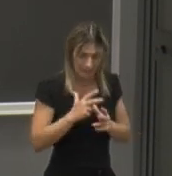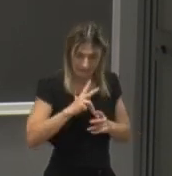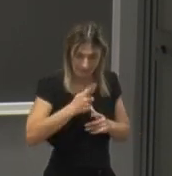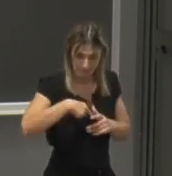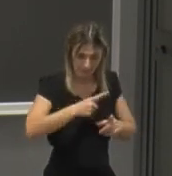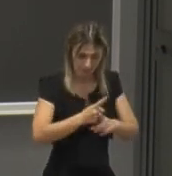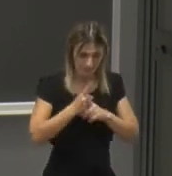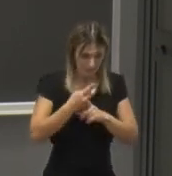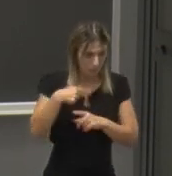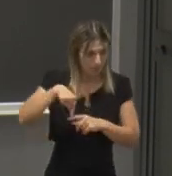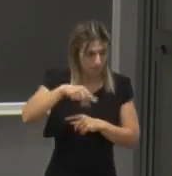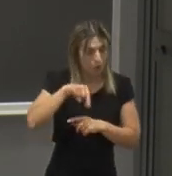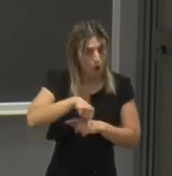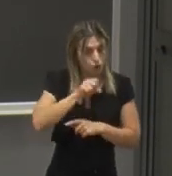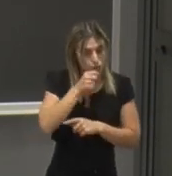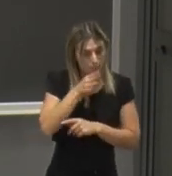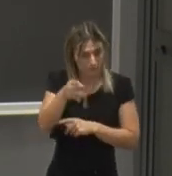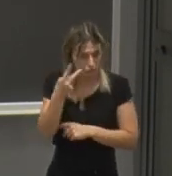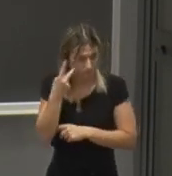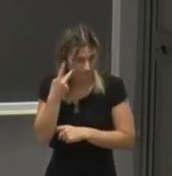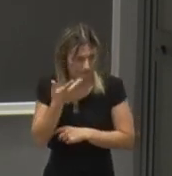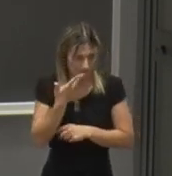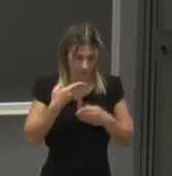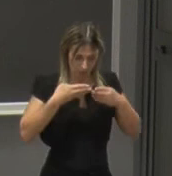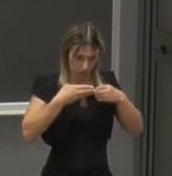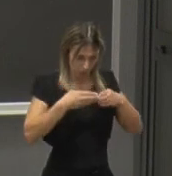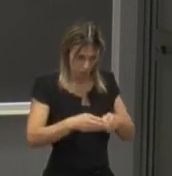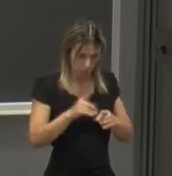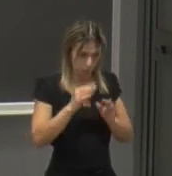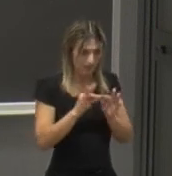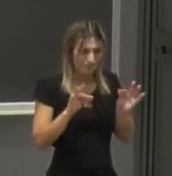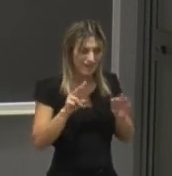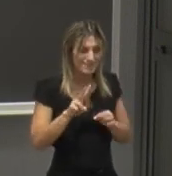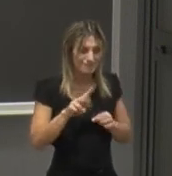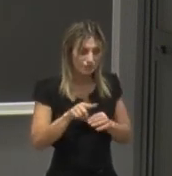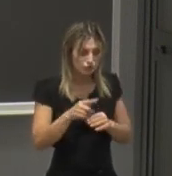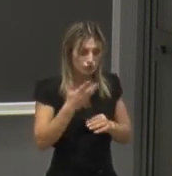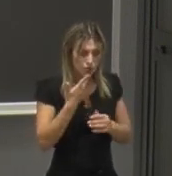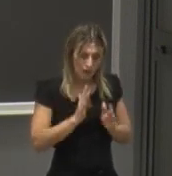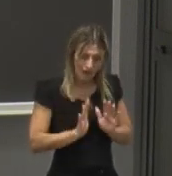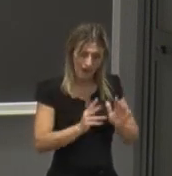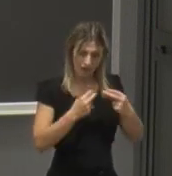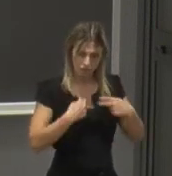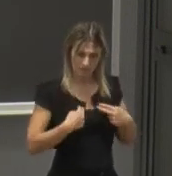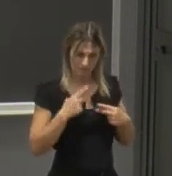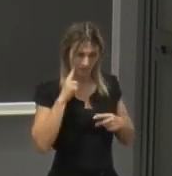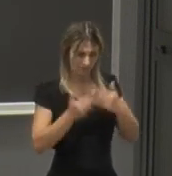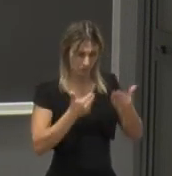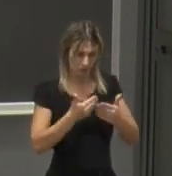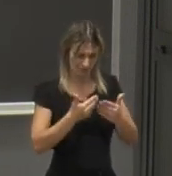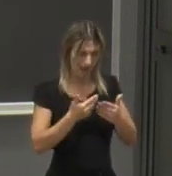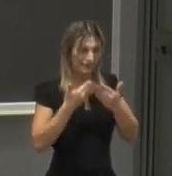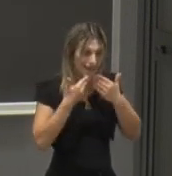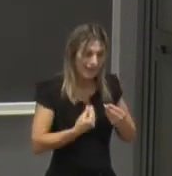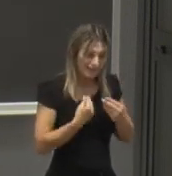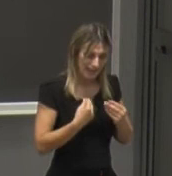oggi pomeriggio per chiudere una frase di Virgilio lasciateci migliorare la vita attraverso la scienza e l'arte